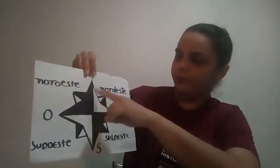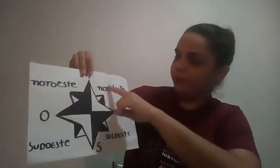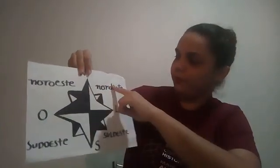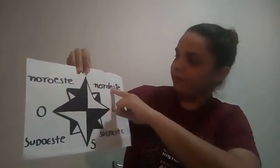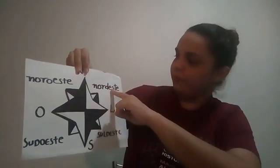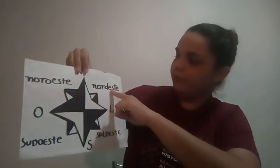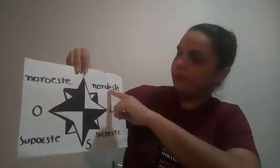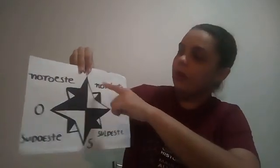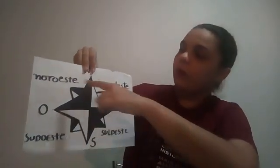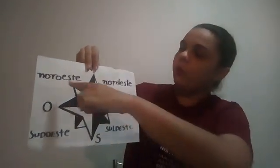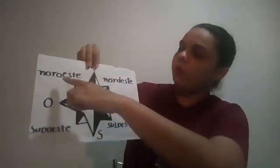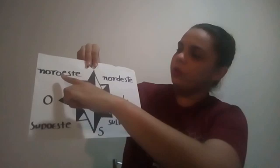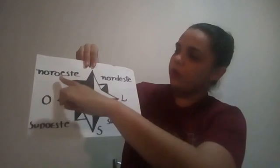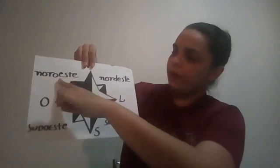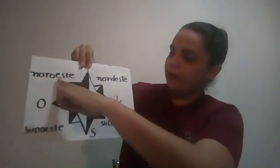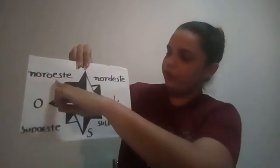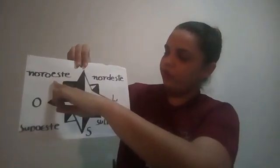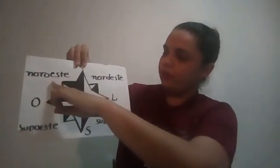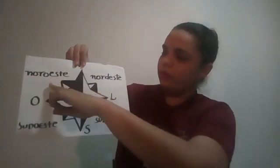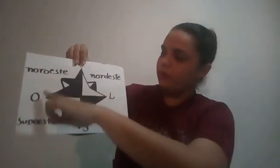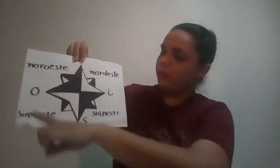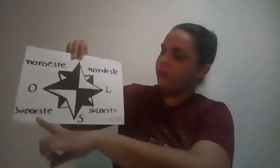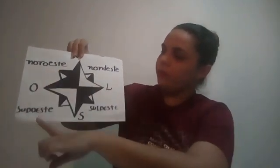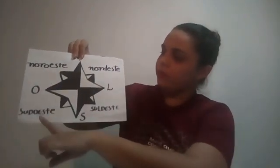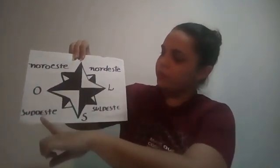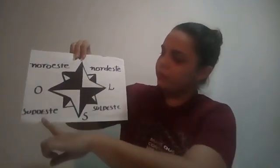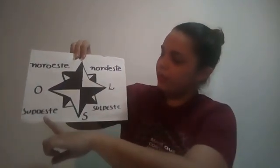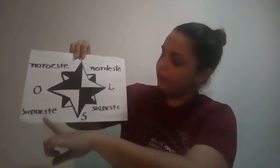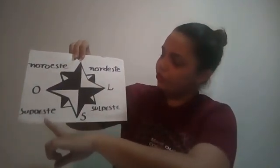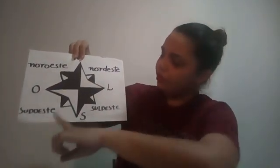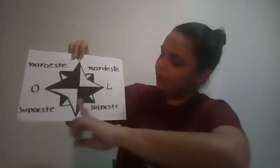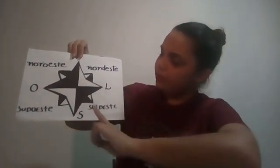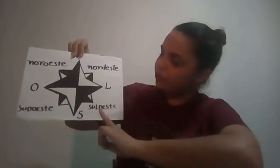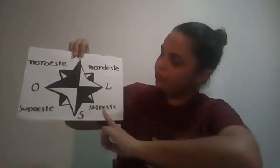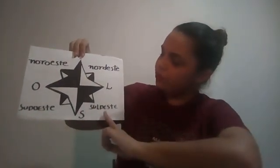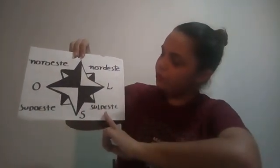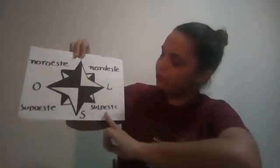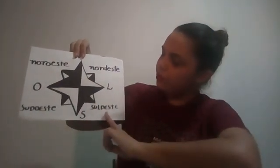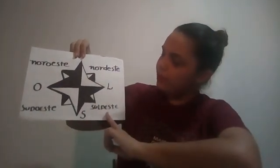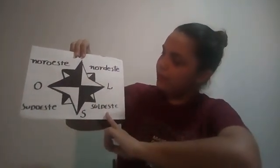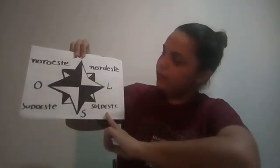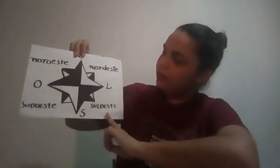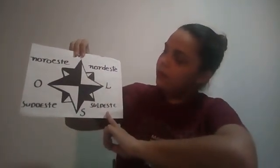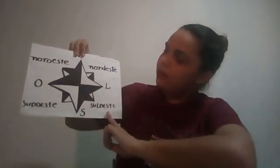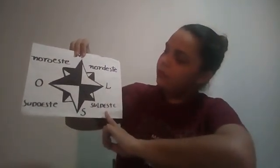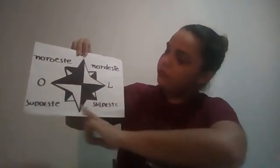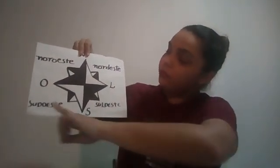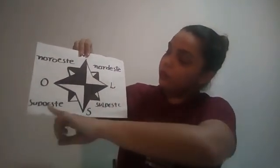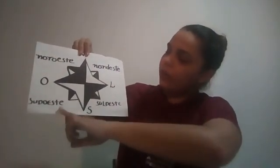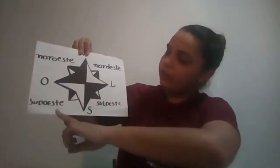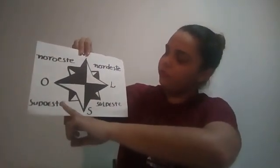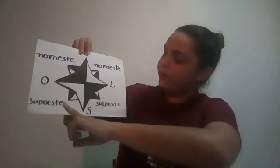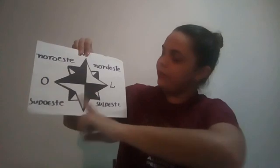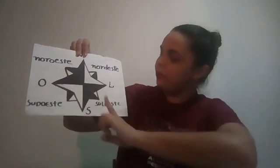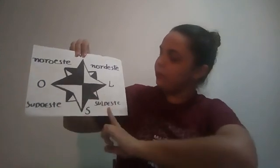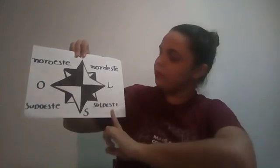o Noroeste, o Sudeste e o Sul, Sudoeste, perdão, e o